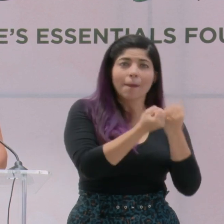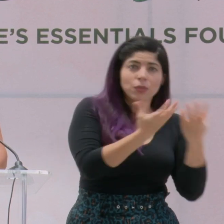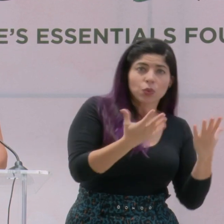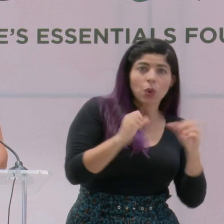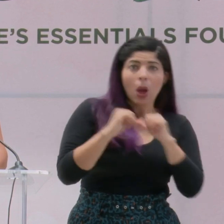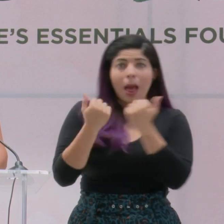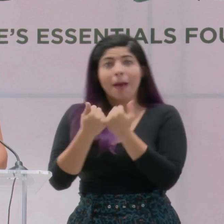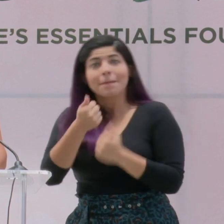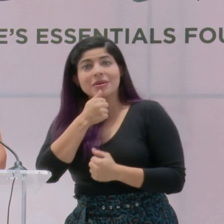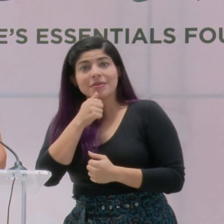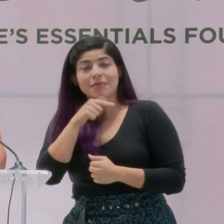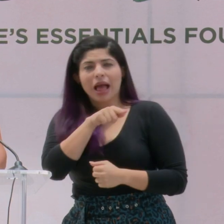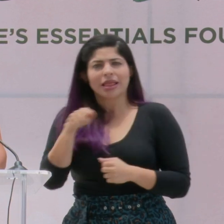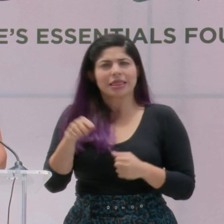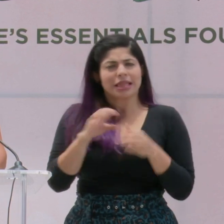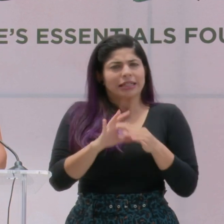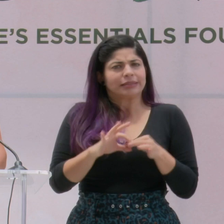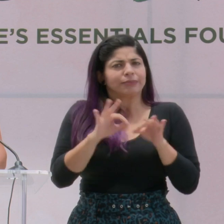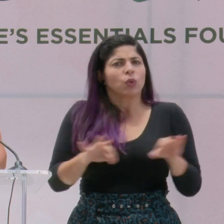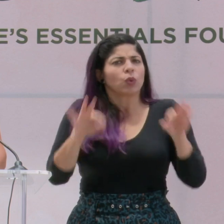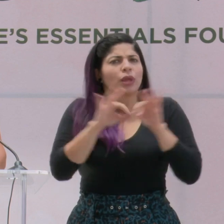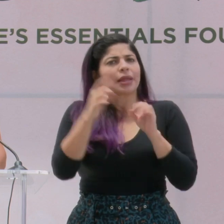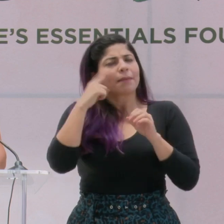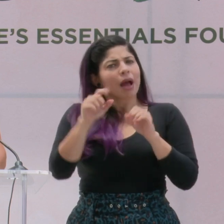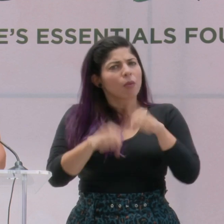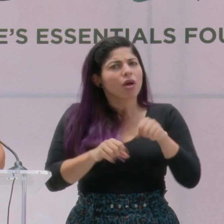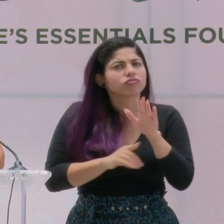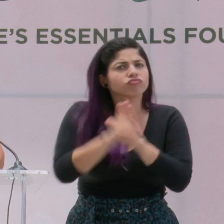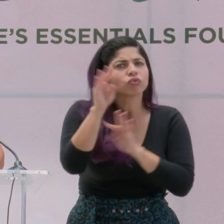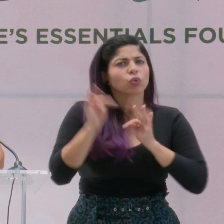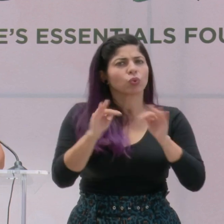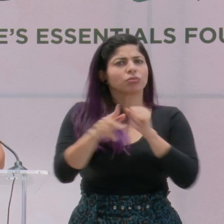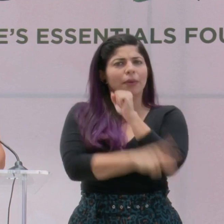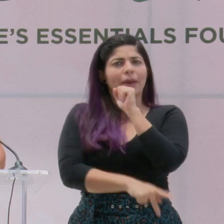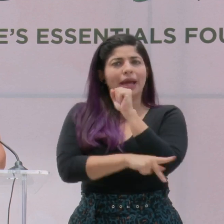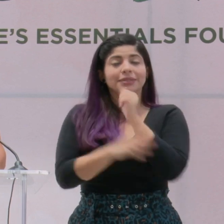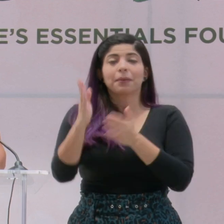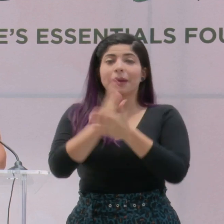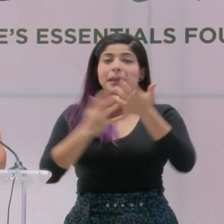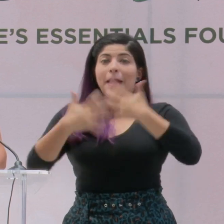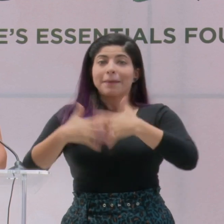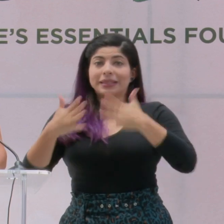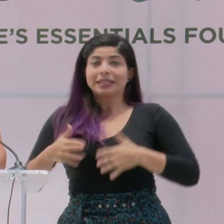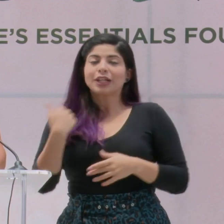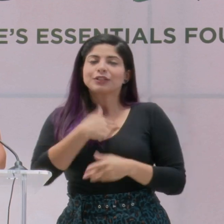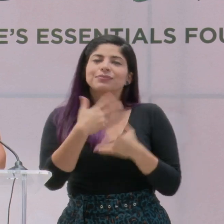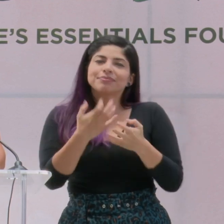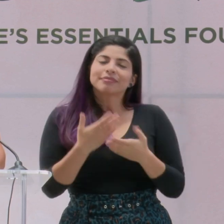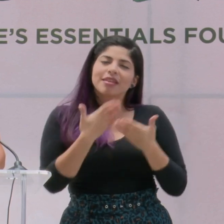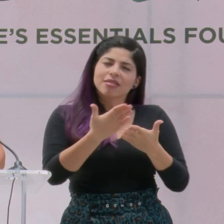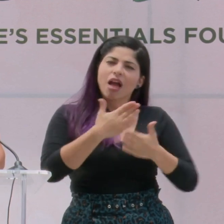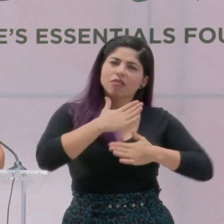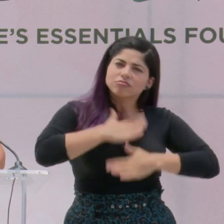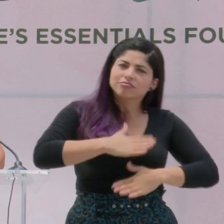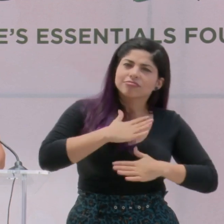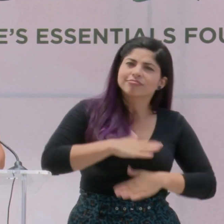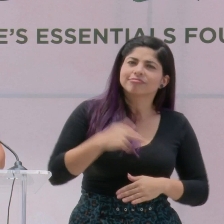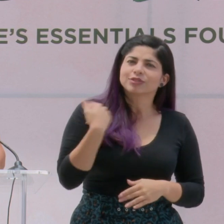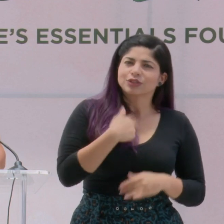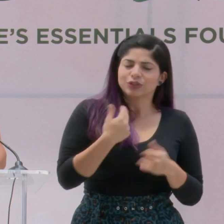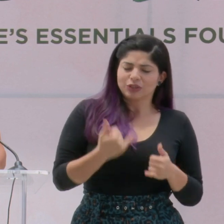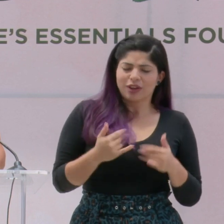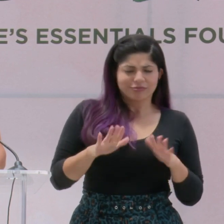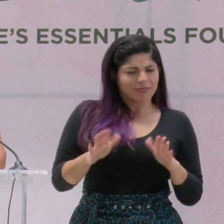privado ha sido la base del desarrollo turístico del país. En nombre de los empresarios, deseamos darle la tranquilidad que estamos